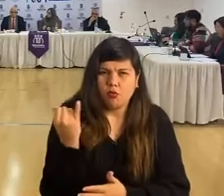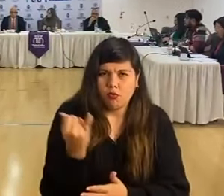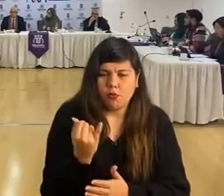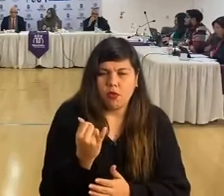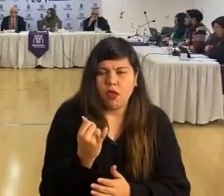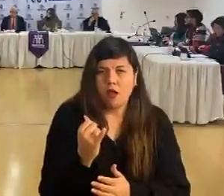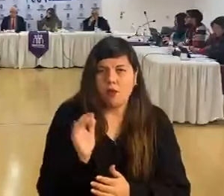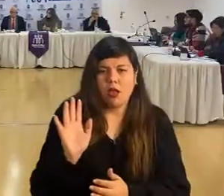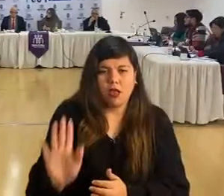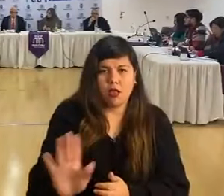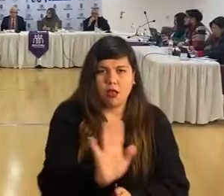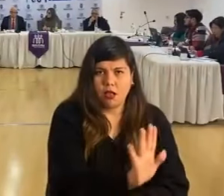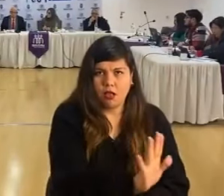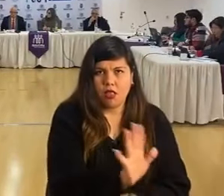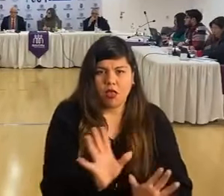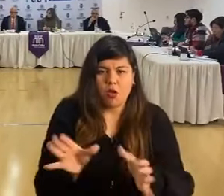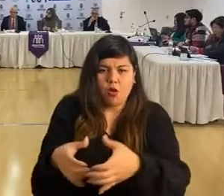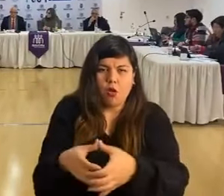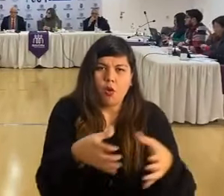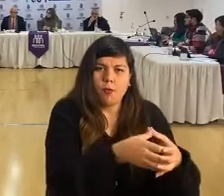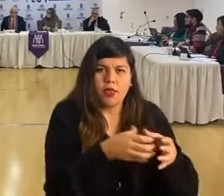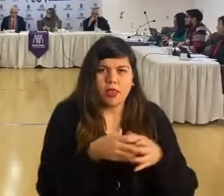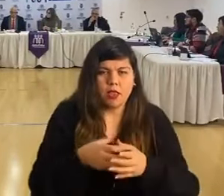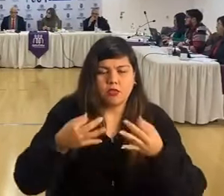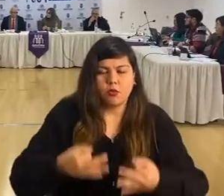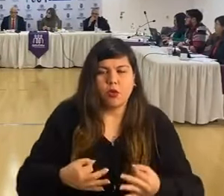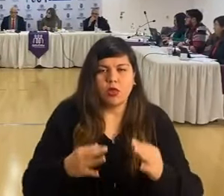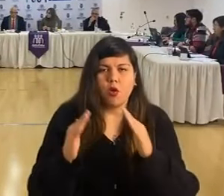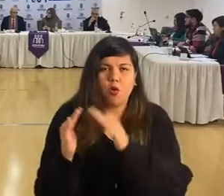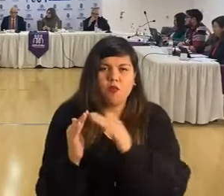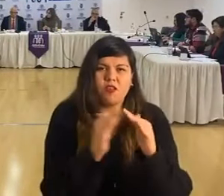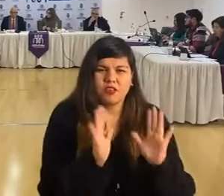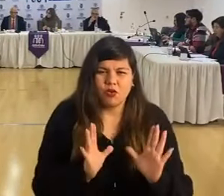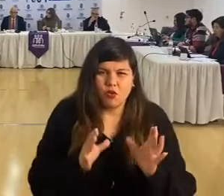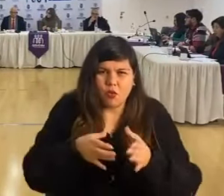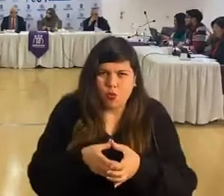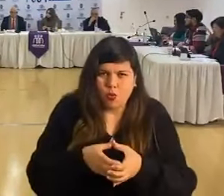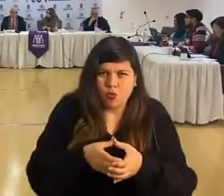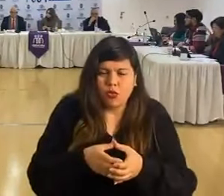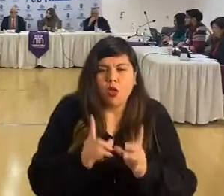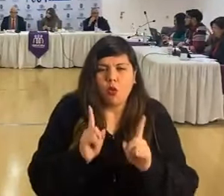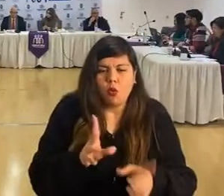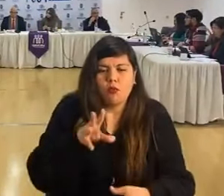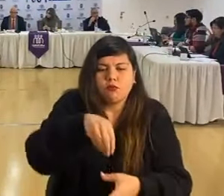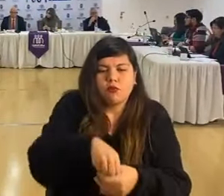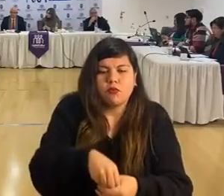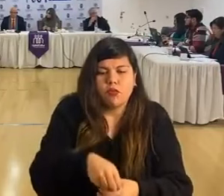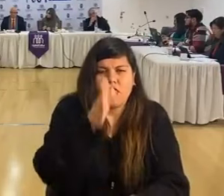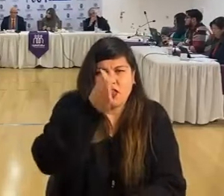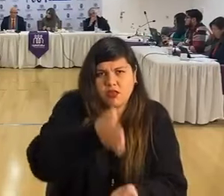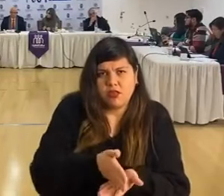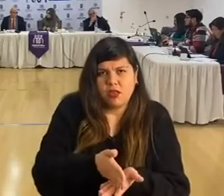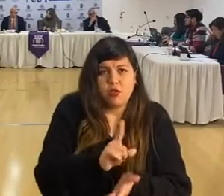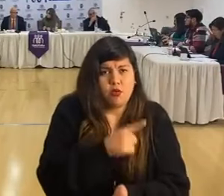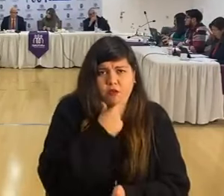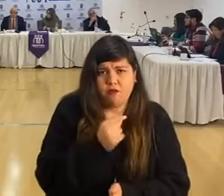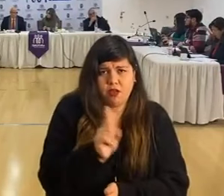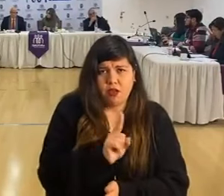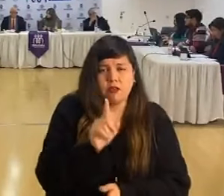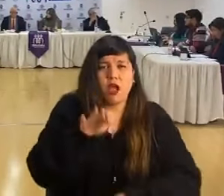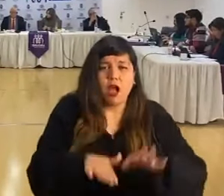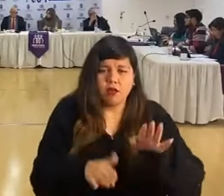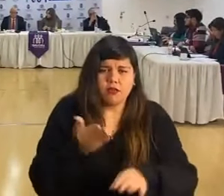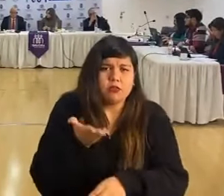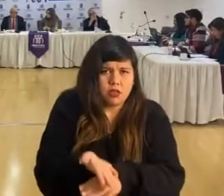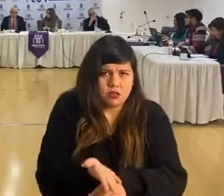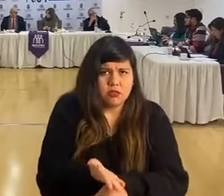comité de seguridad o junta de vecinos pueda también ser parte, tomar las decisiones, que no es fácil, que de repente